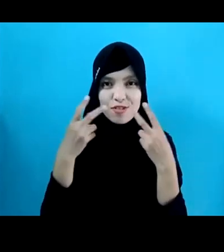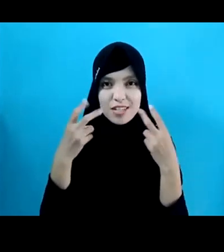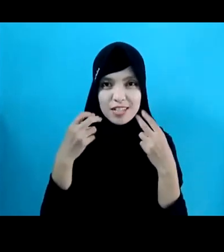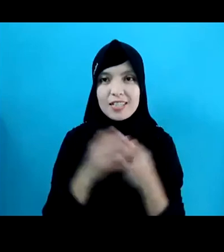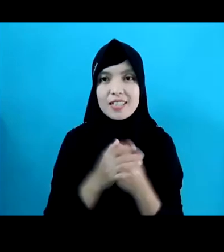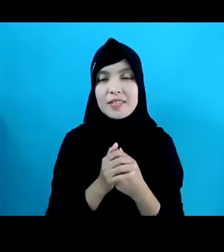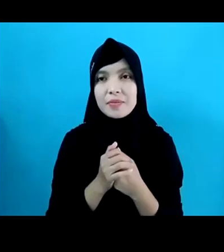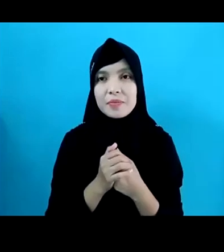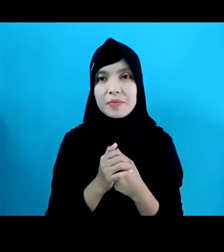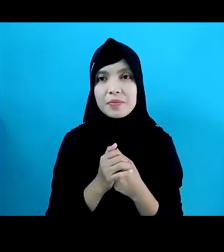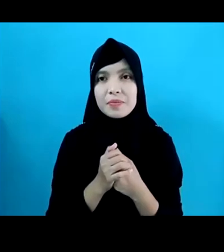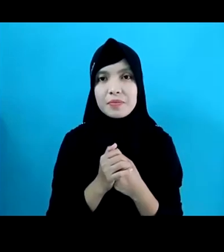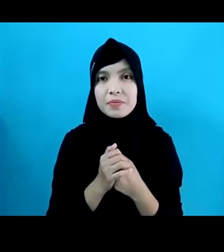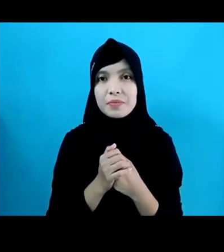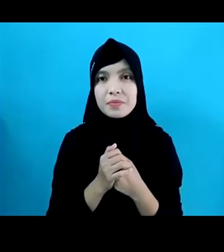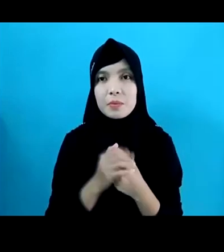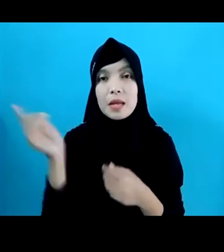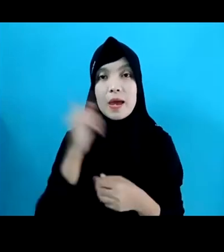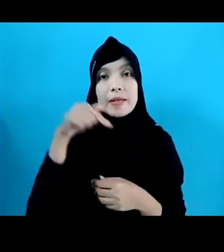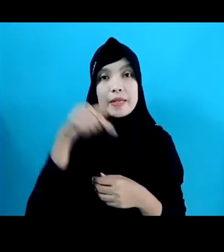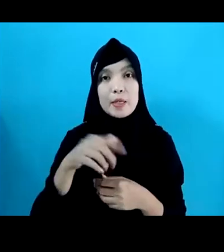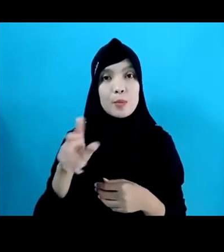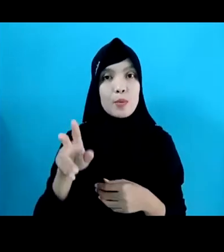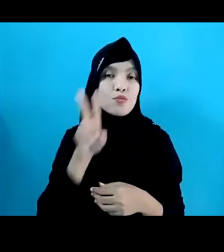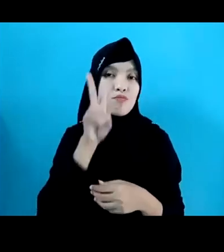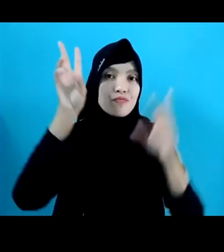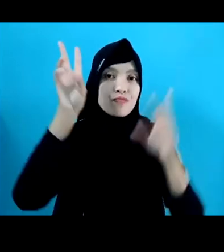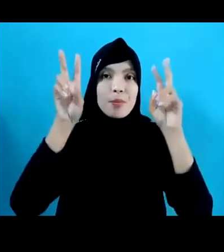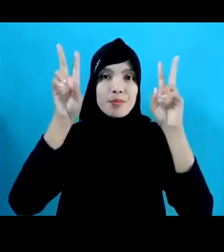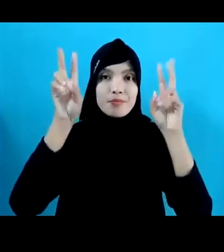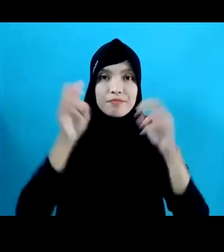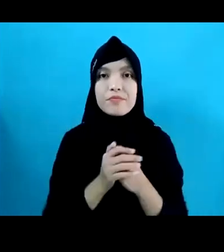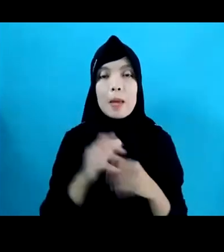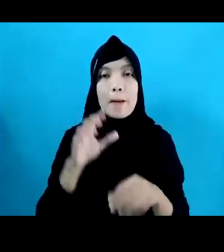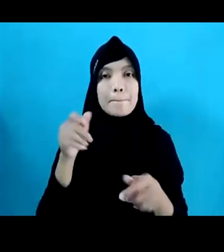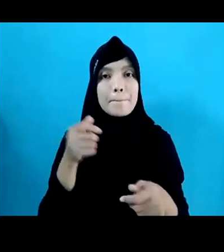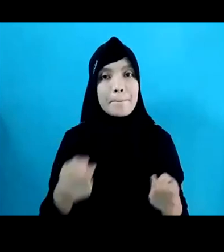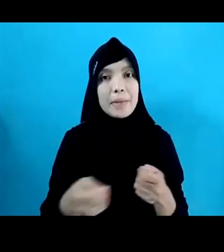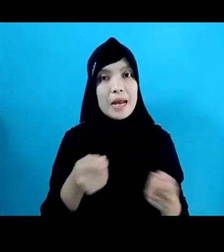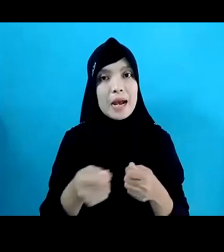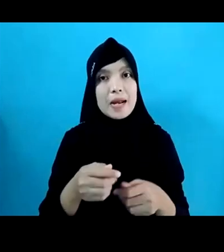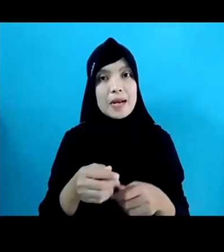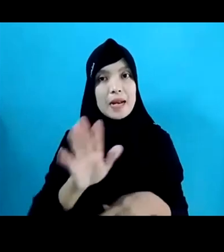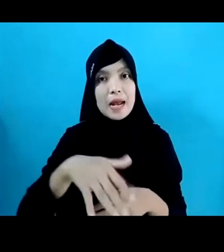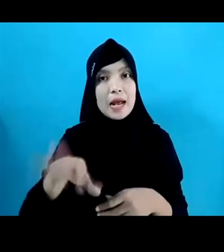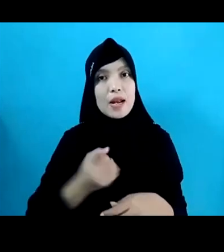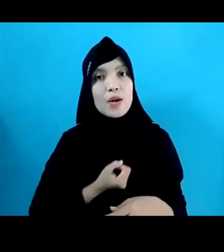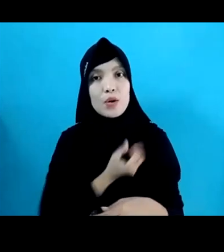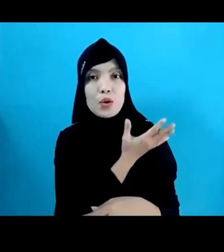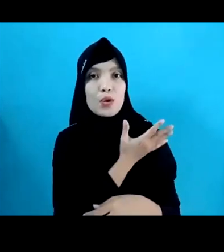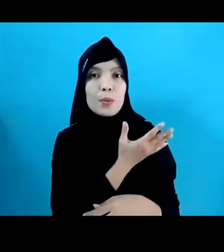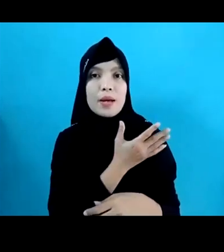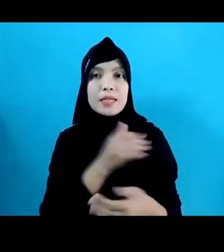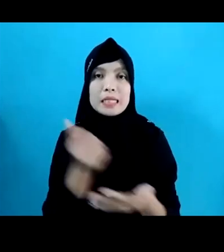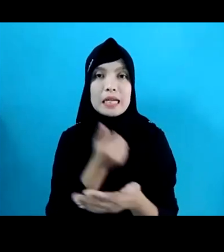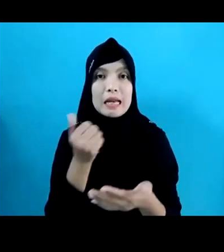Beliau Pada Hari Ini Akan Membawakan Materi Dengan Judul Penanganan Anak Korban Kekerasan Dan Eksploitasi